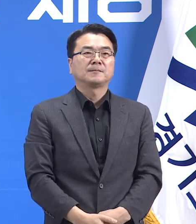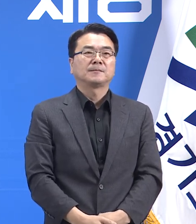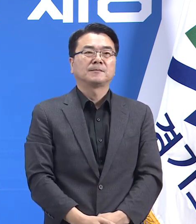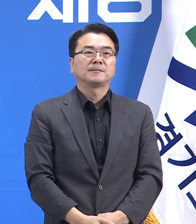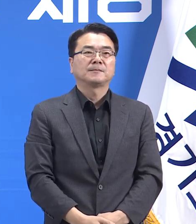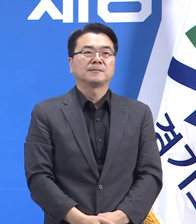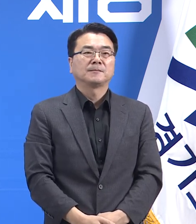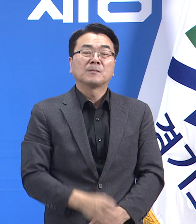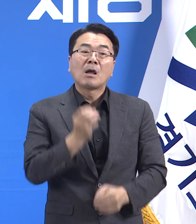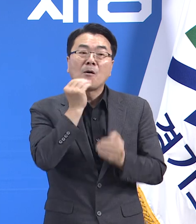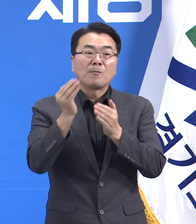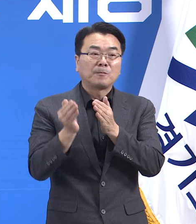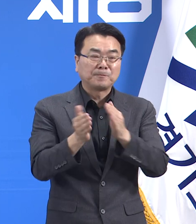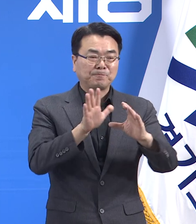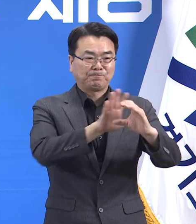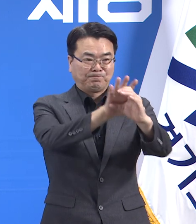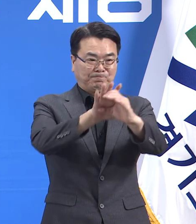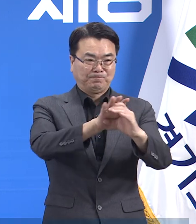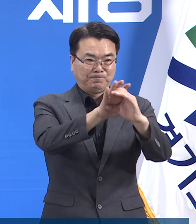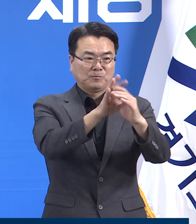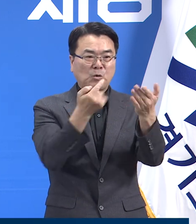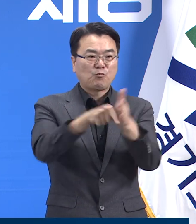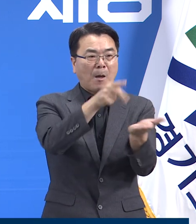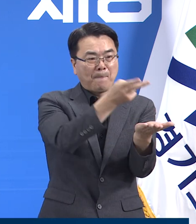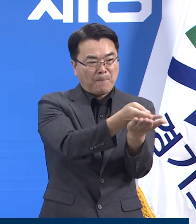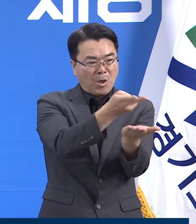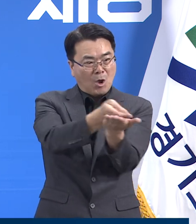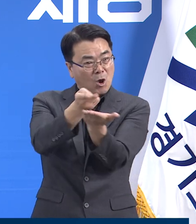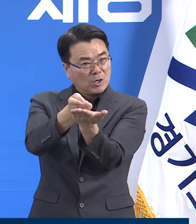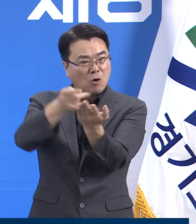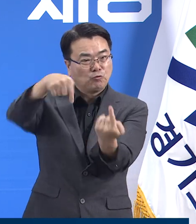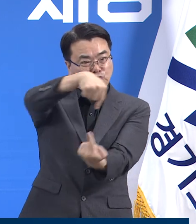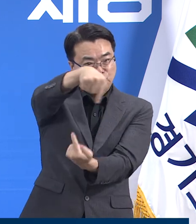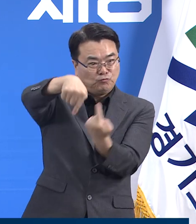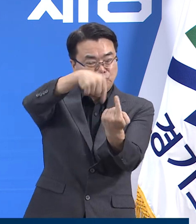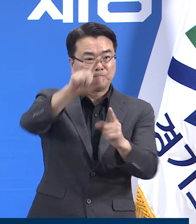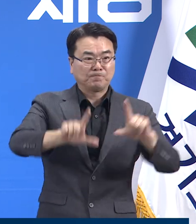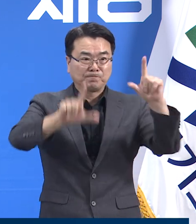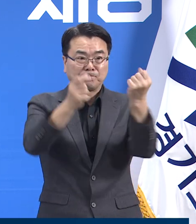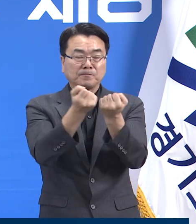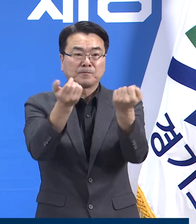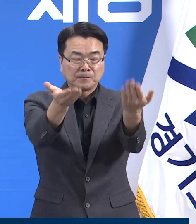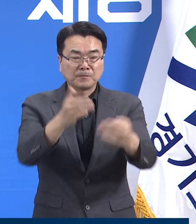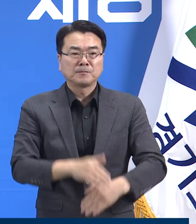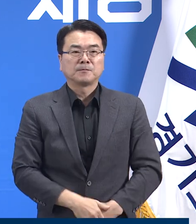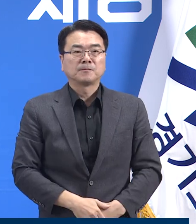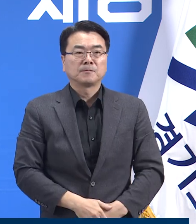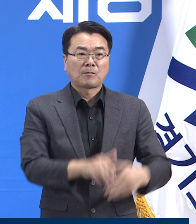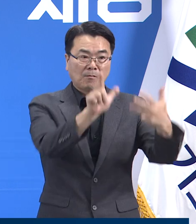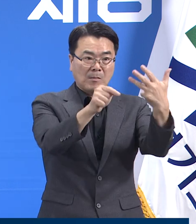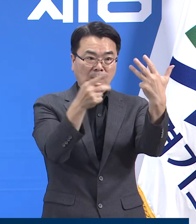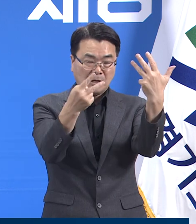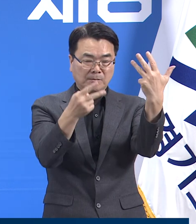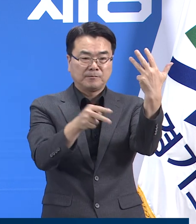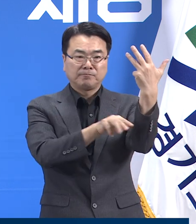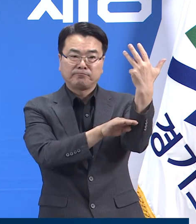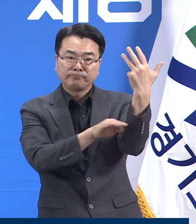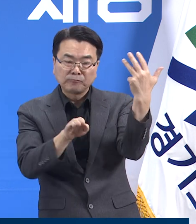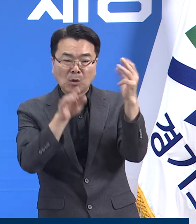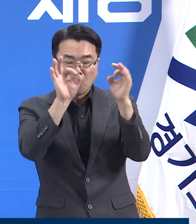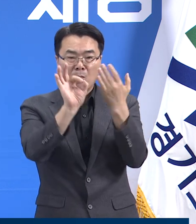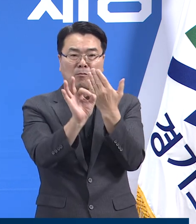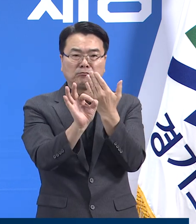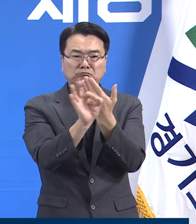경기도 코로나19 병상 운용 사항에 대하여 말씀드리겠습니다. 8월 2일 20시 기준